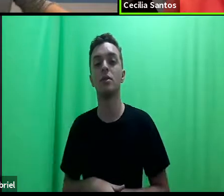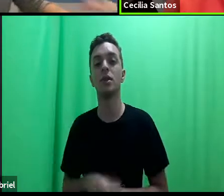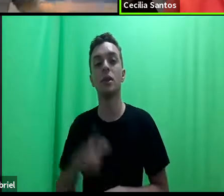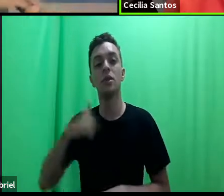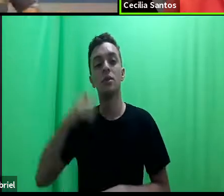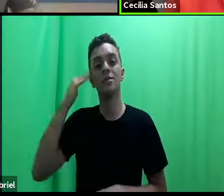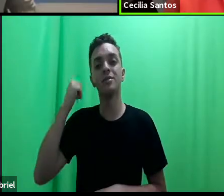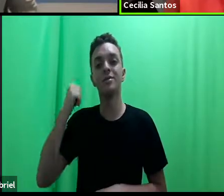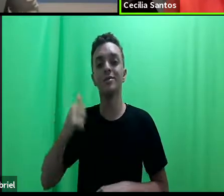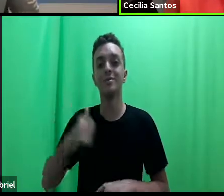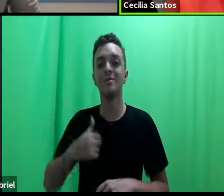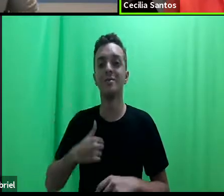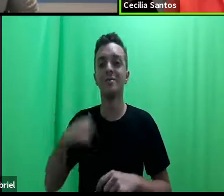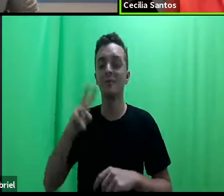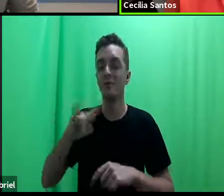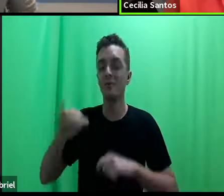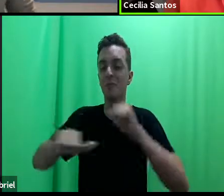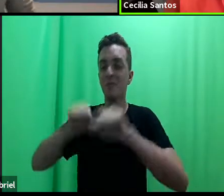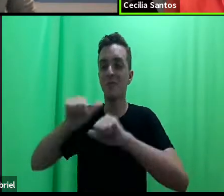contestado, não vou citar